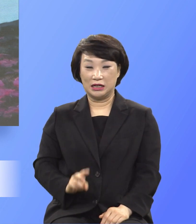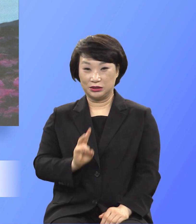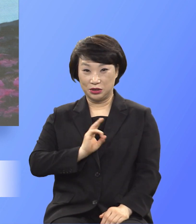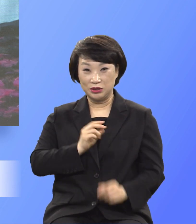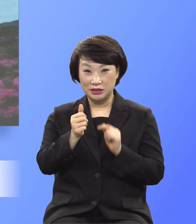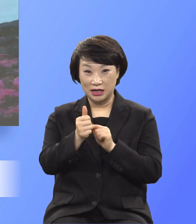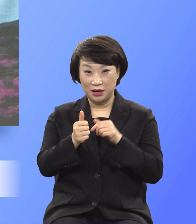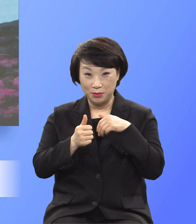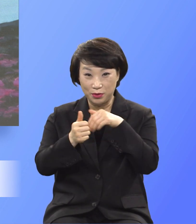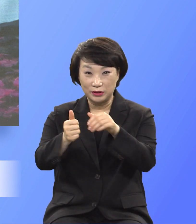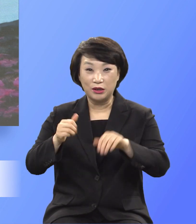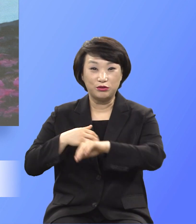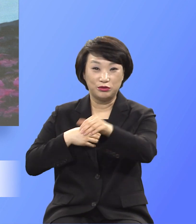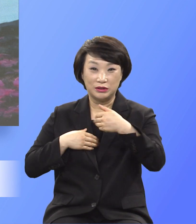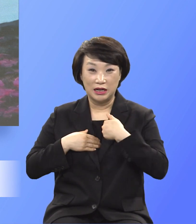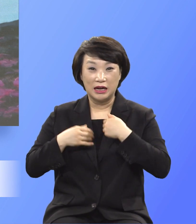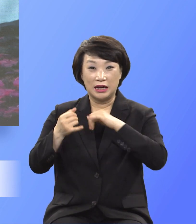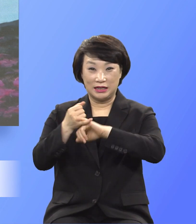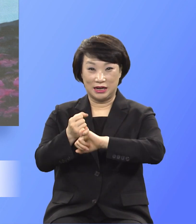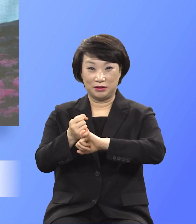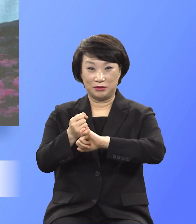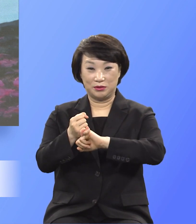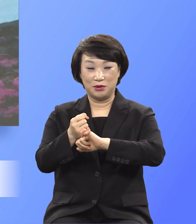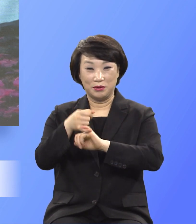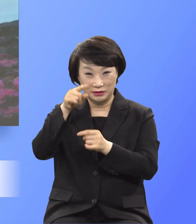통해서 우리에게 하신 약속이십니다.